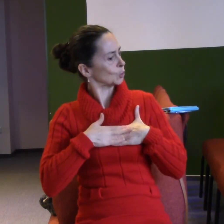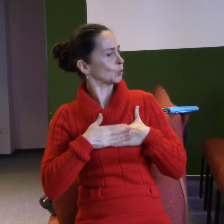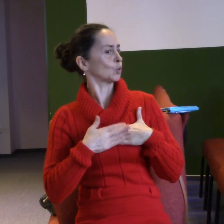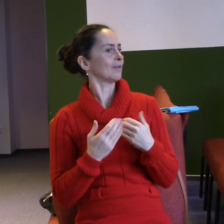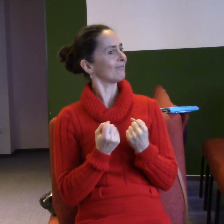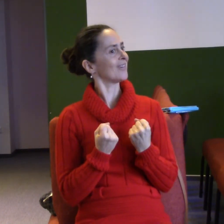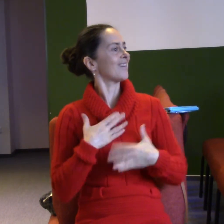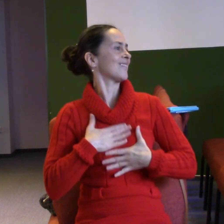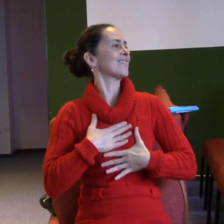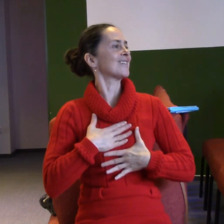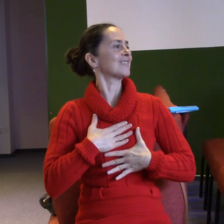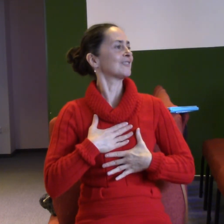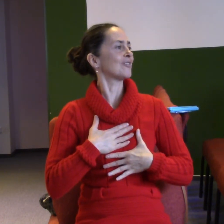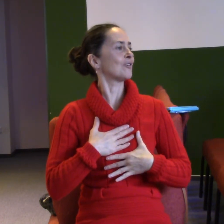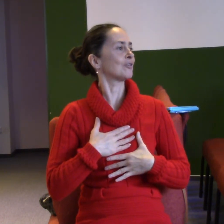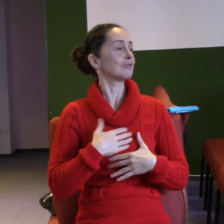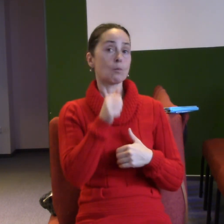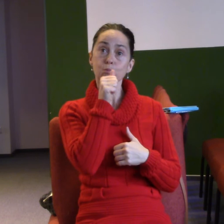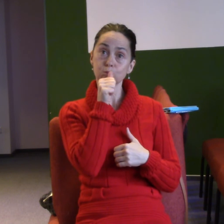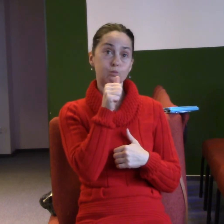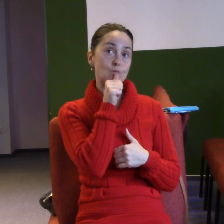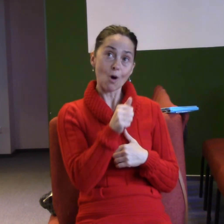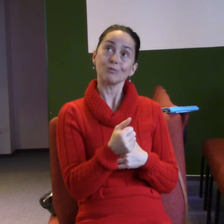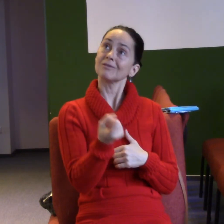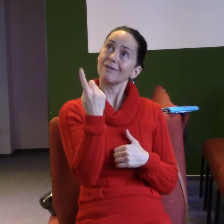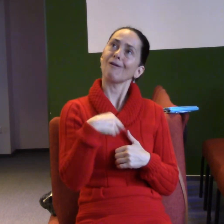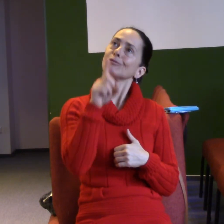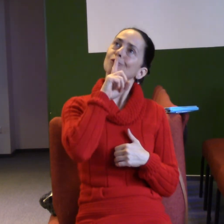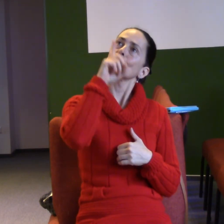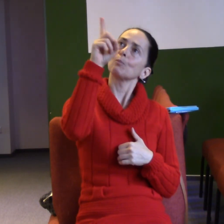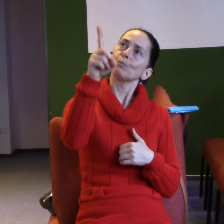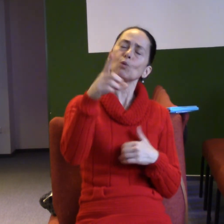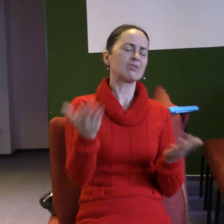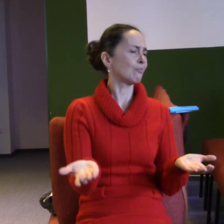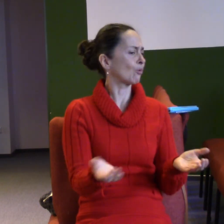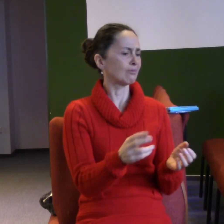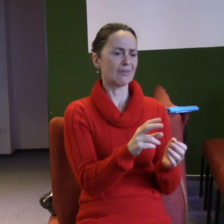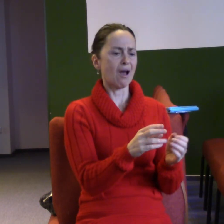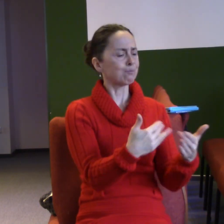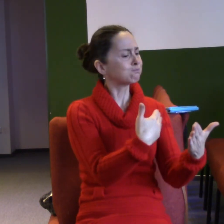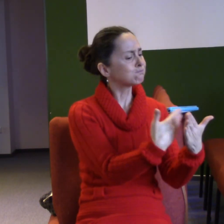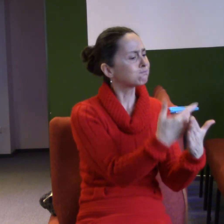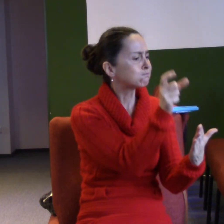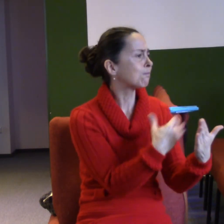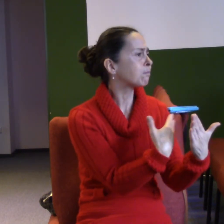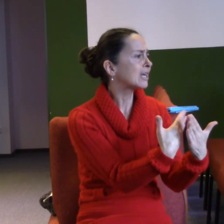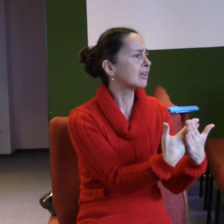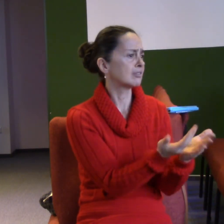království. Můžeme zažít strátu někoho blízkého, kdo nám umře. A přesto vedle té bolesti a té